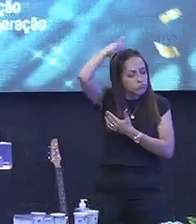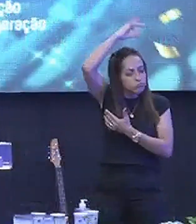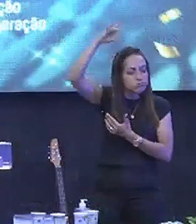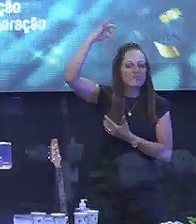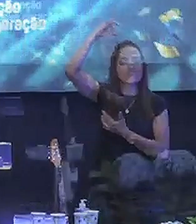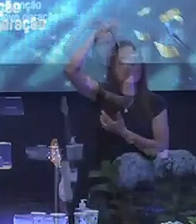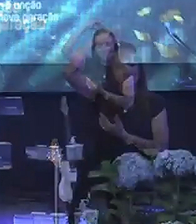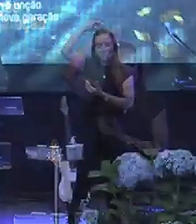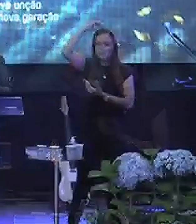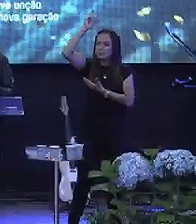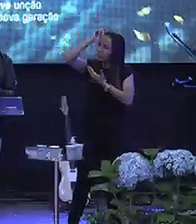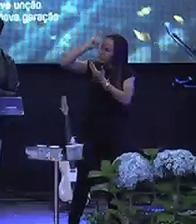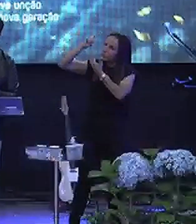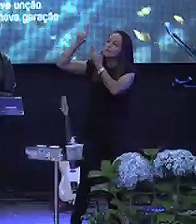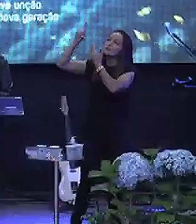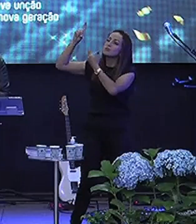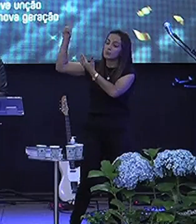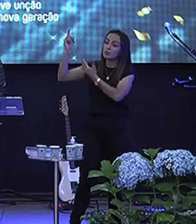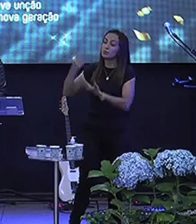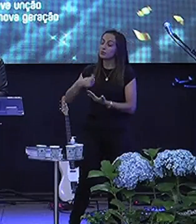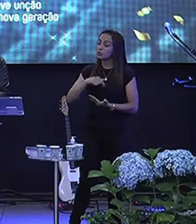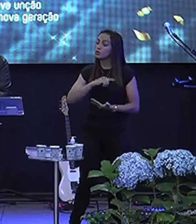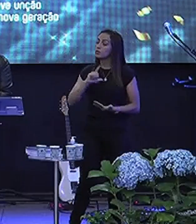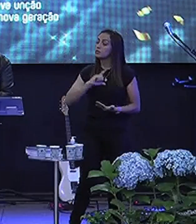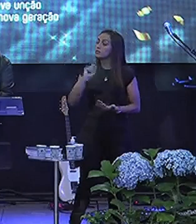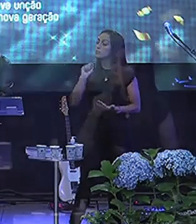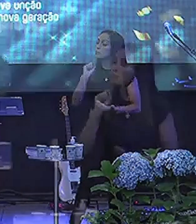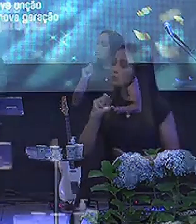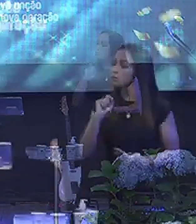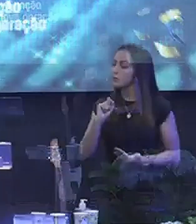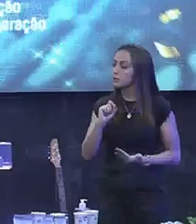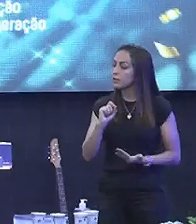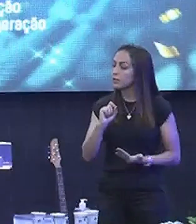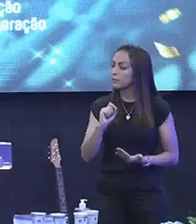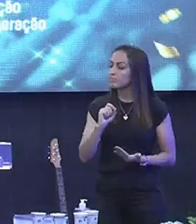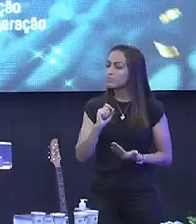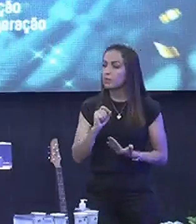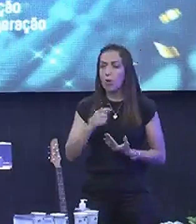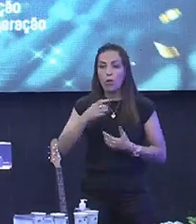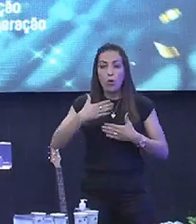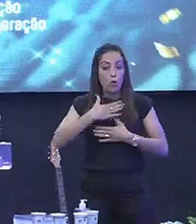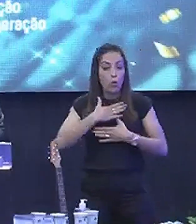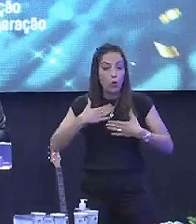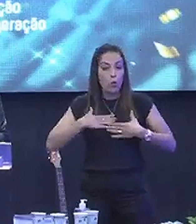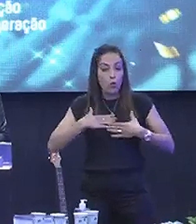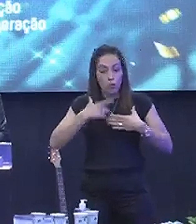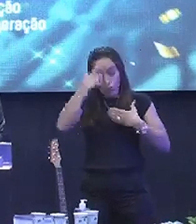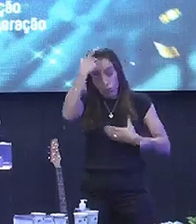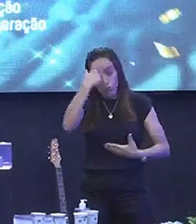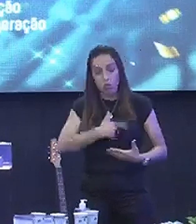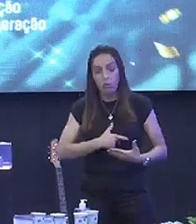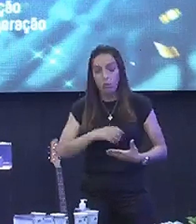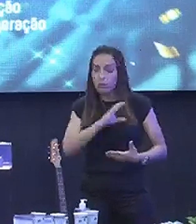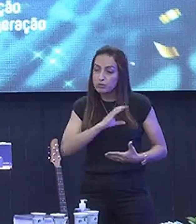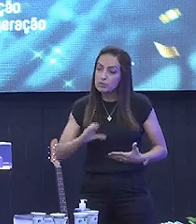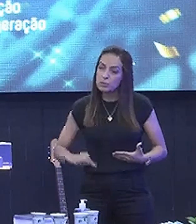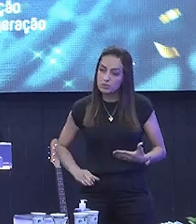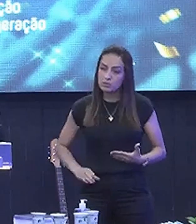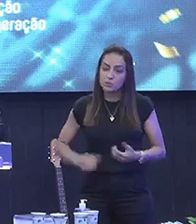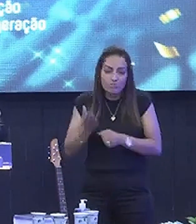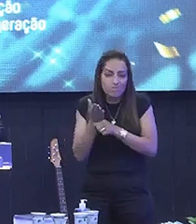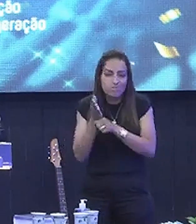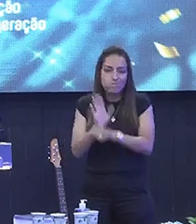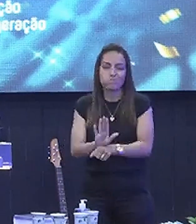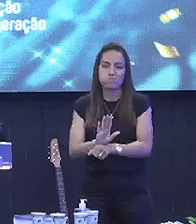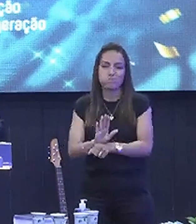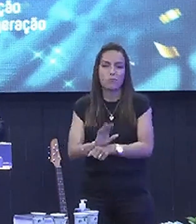Santo de Deus Nós temos as funções no corpo de Cristo E tudo isso coopera